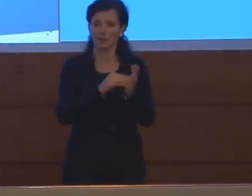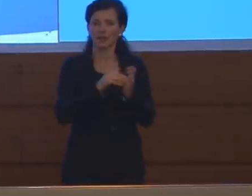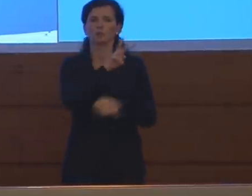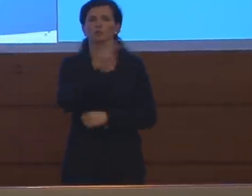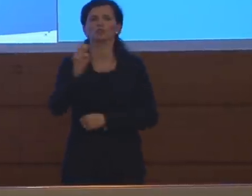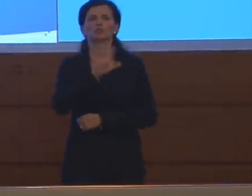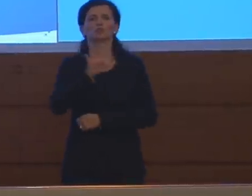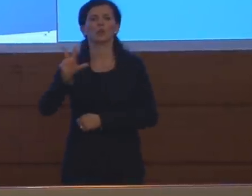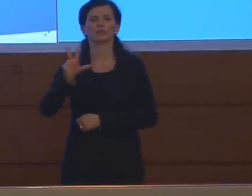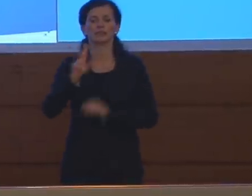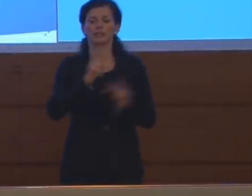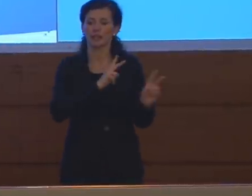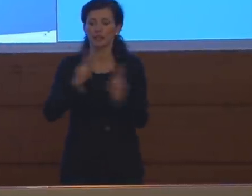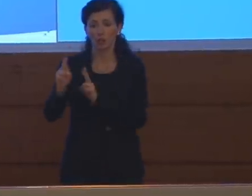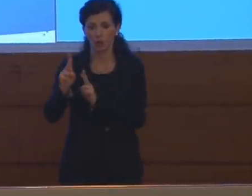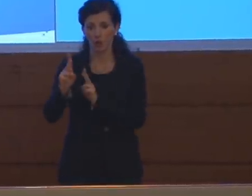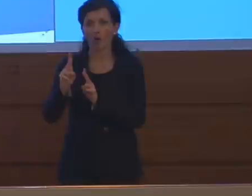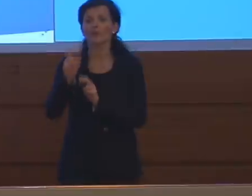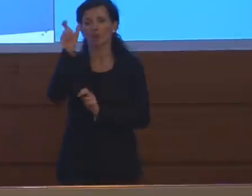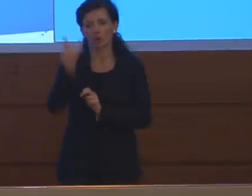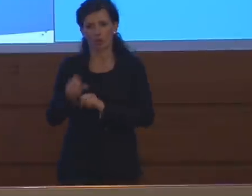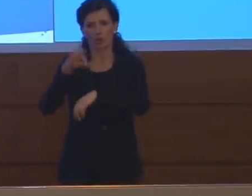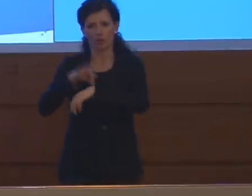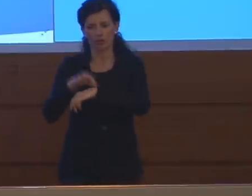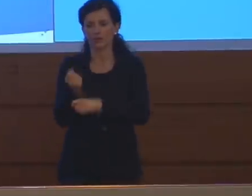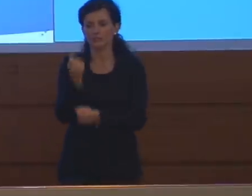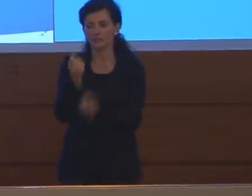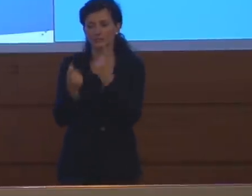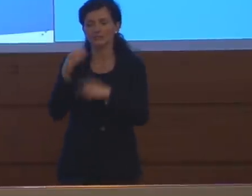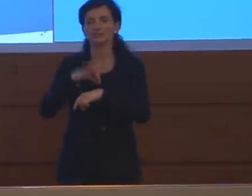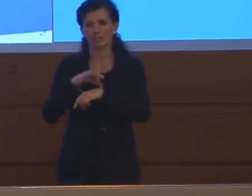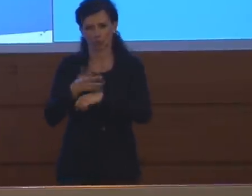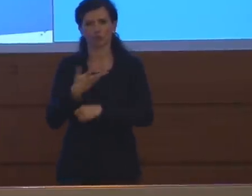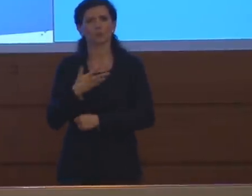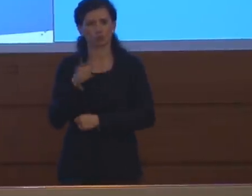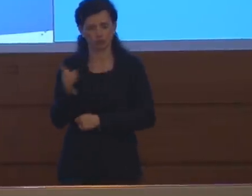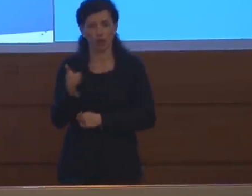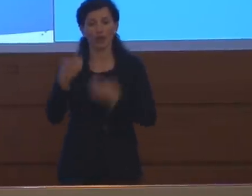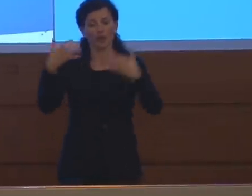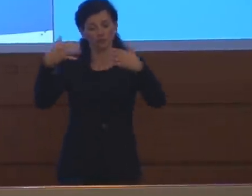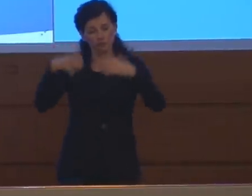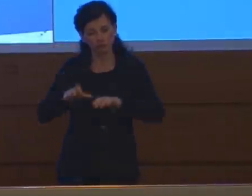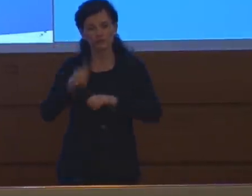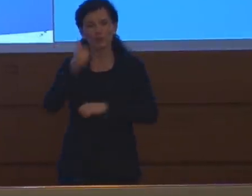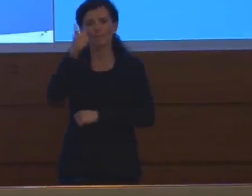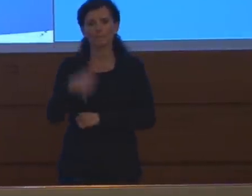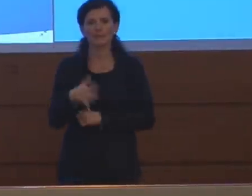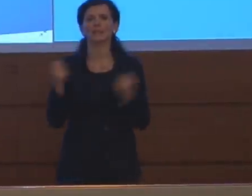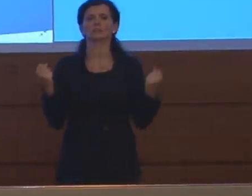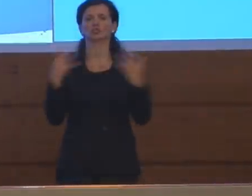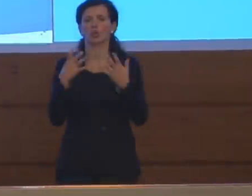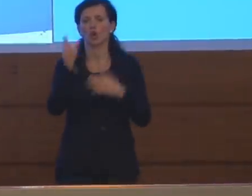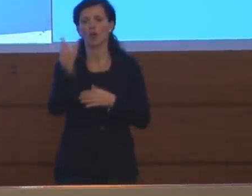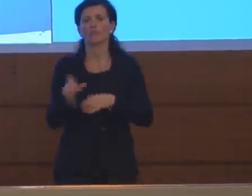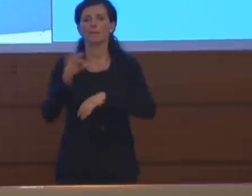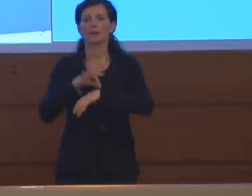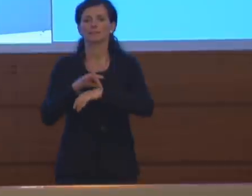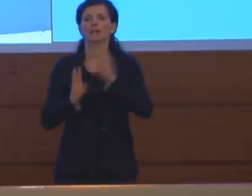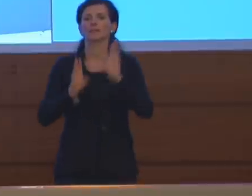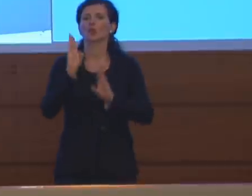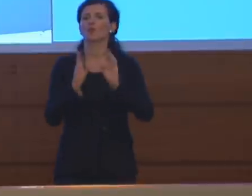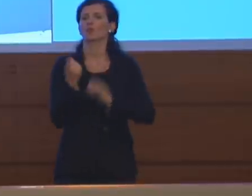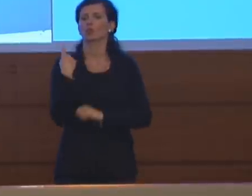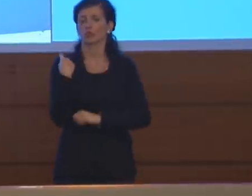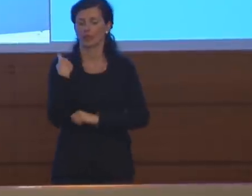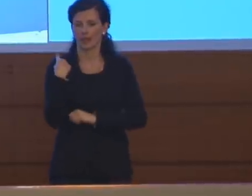sono i ricoverati con sintomi con una diminuzione di 1.019 pazienti rispetto a ieri.